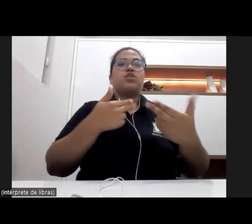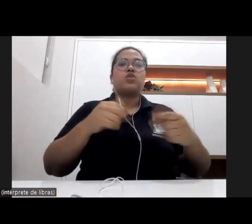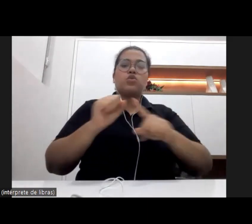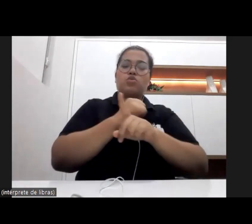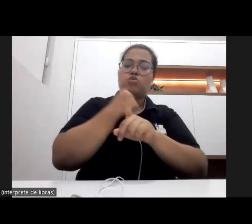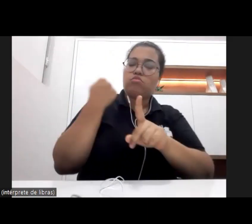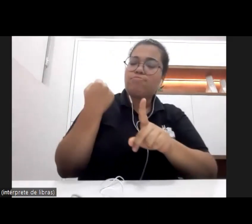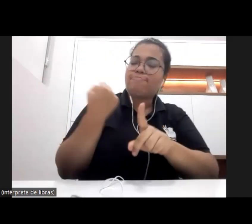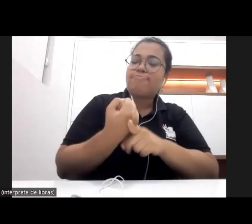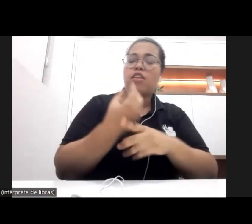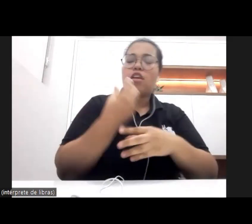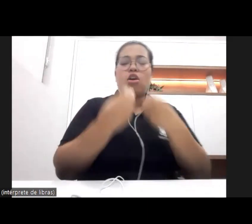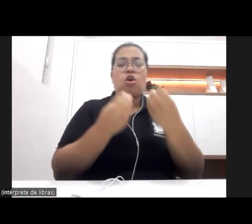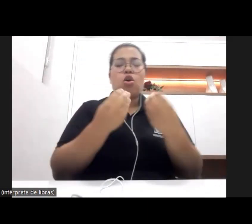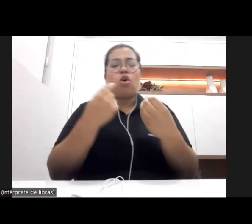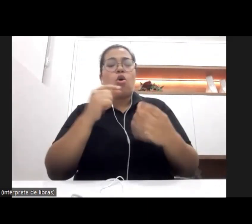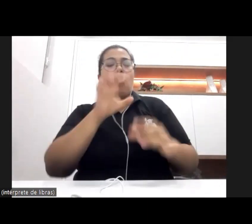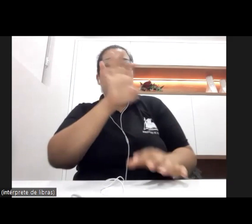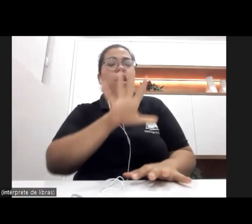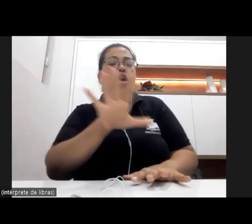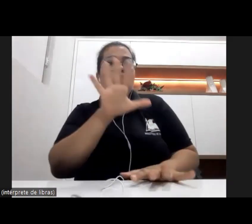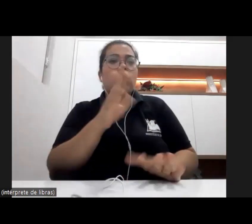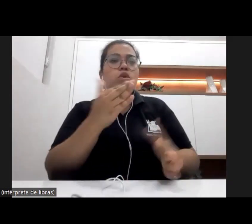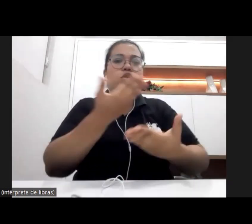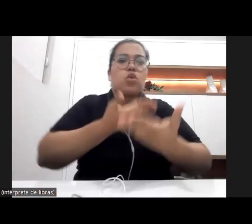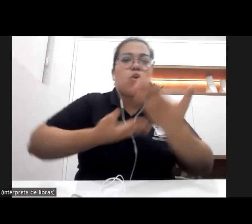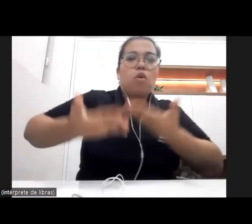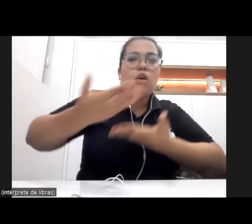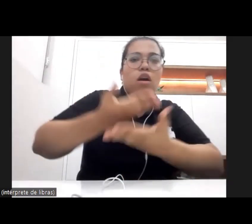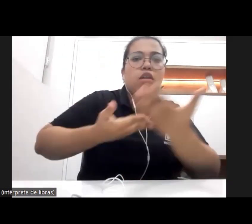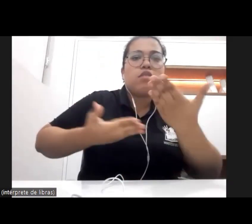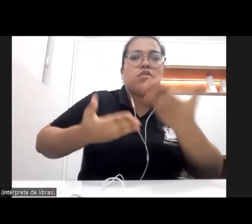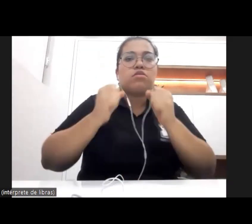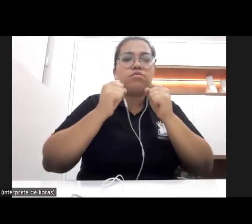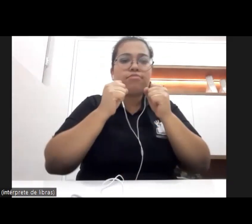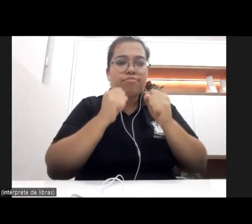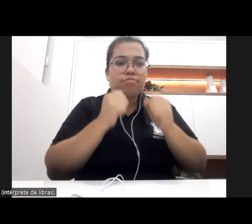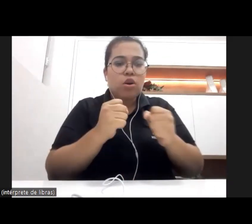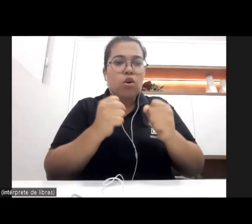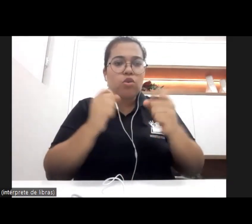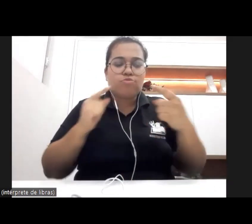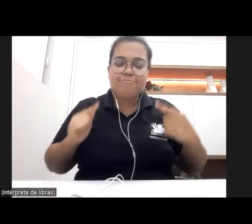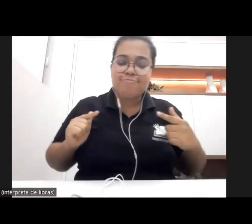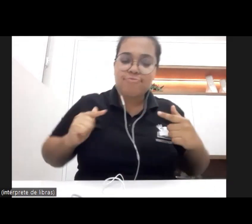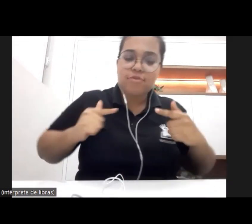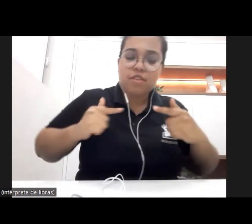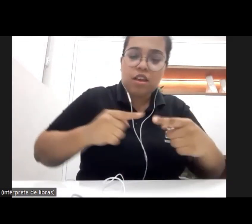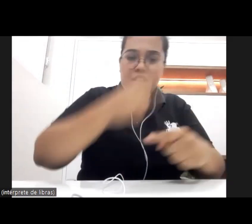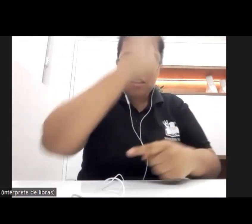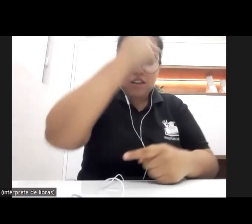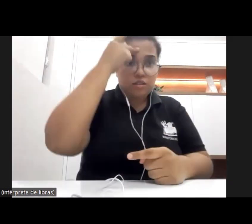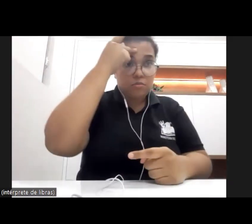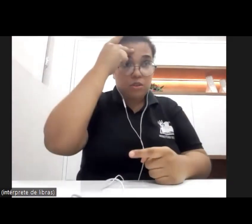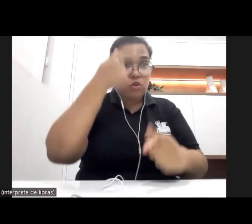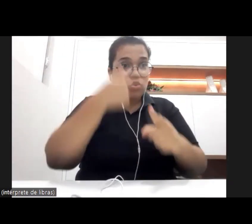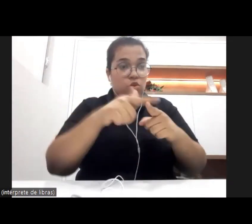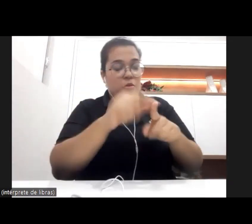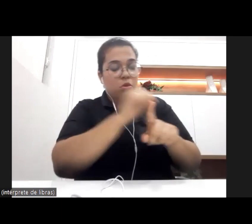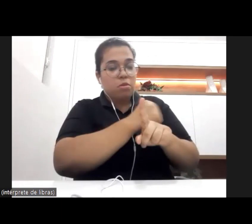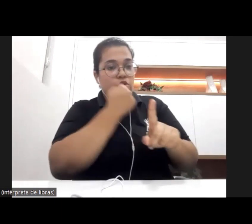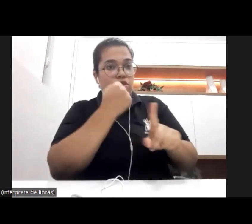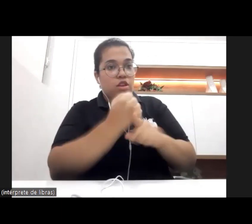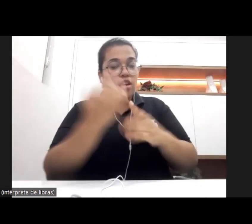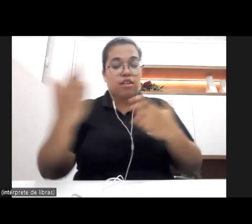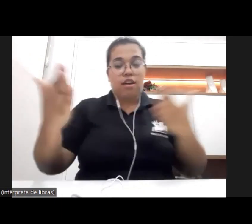como que o Estado, na sua relação com a sociedade, enfrenta essas expressões da questão social pela mediação das